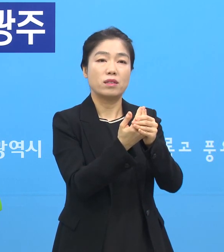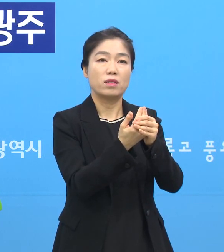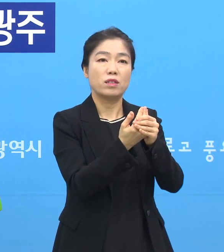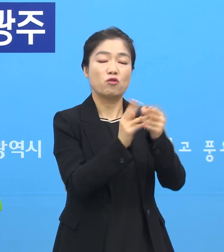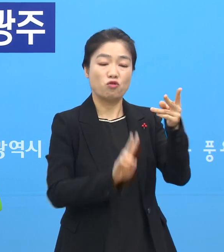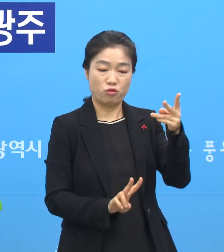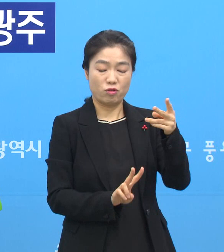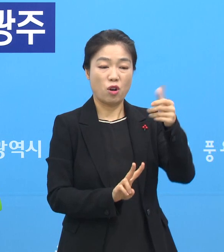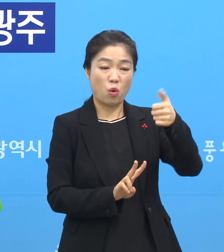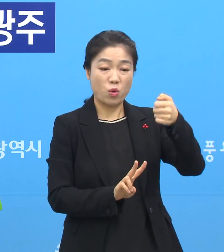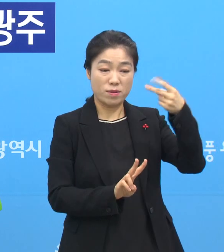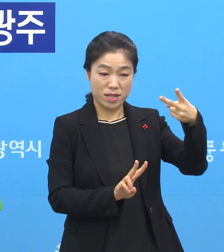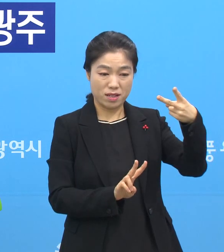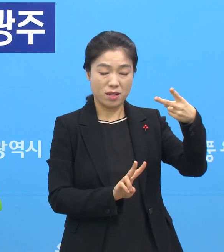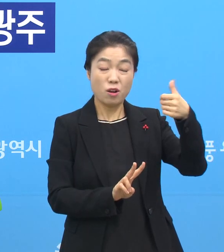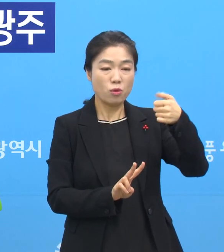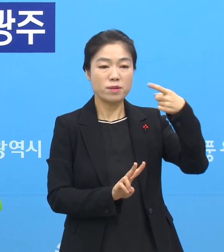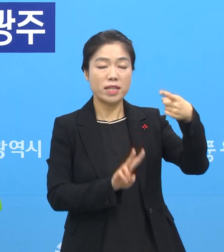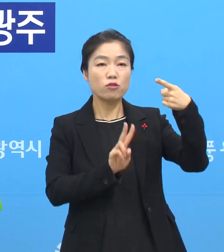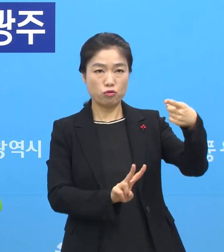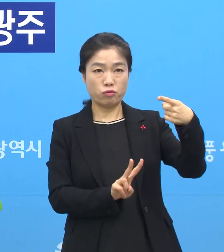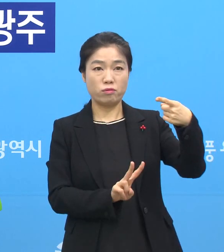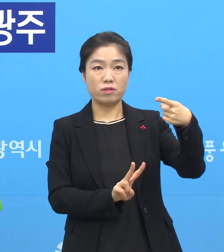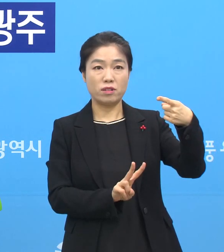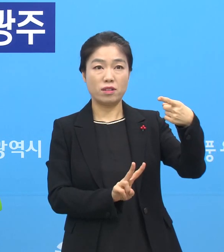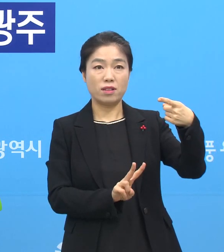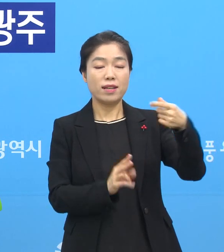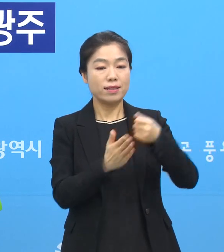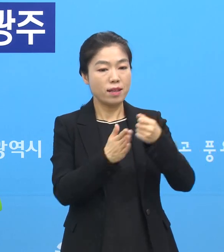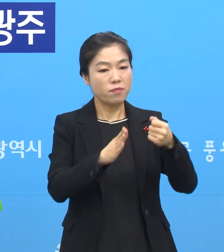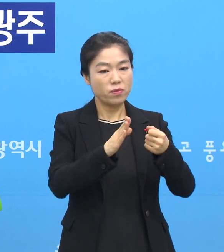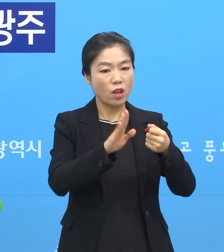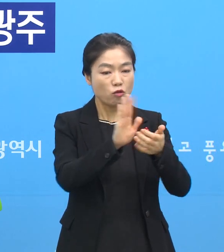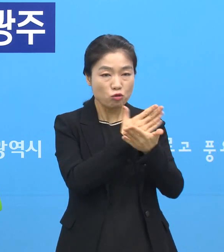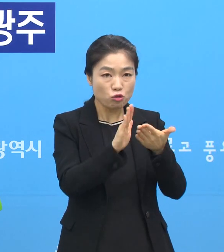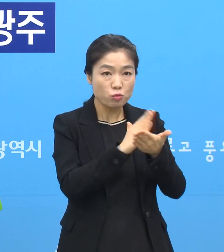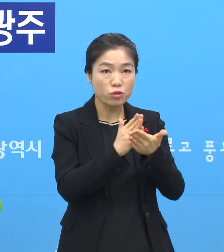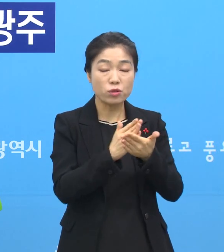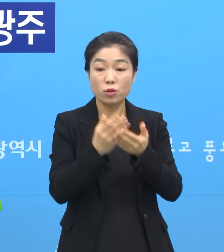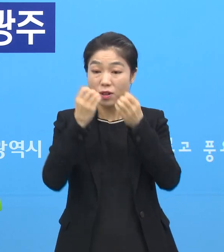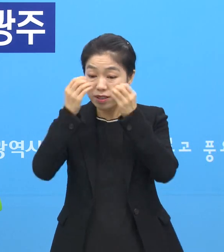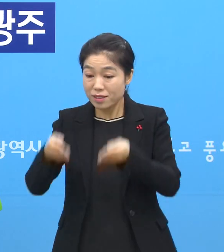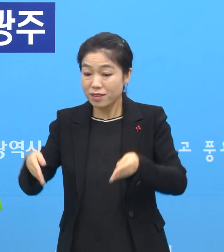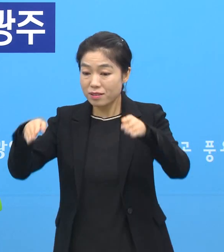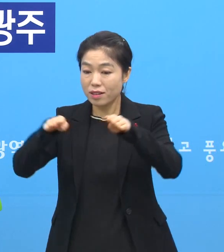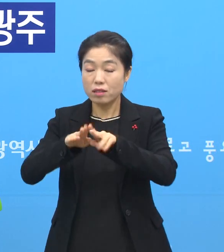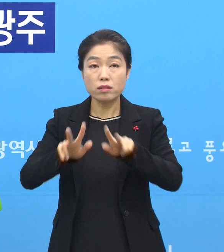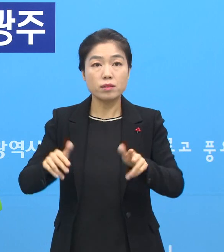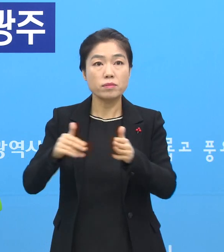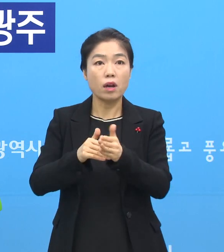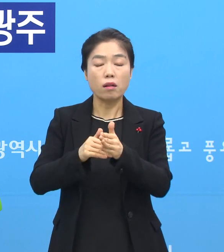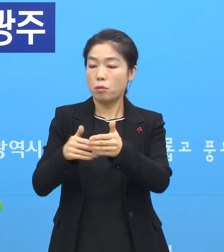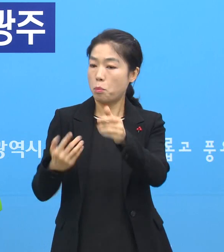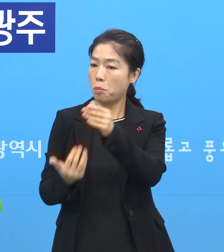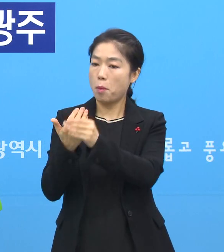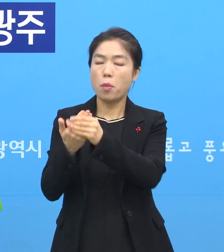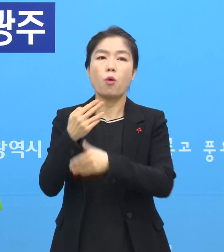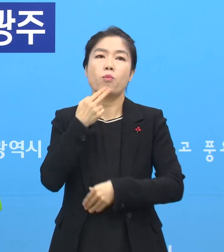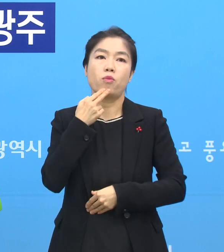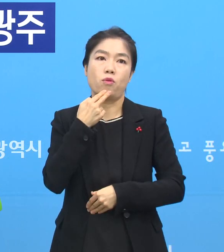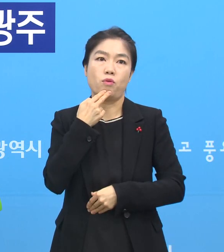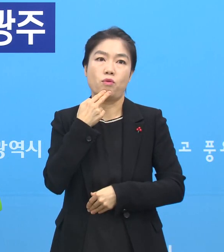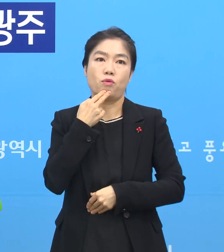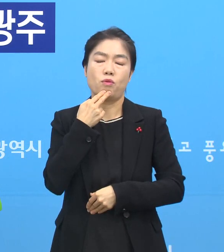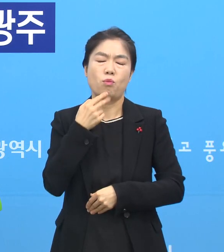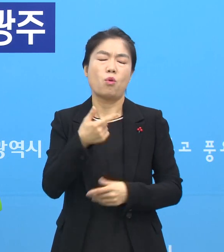1층에서 발생을 했습니다. 그래서 저희들이 환자들에 대한 구분을, 그 다음에 신관에서는 아직까지 한 명도 발생하지 않고 있습니다.